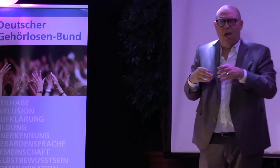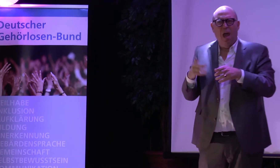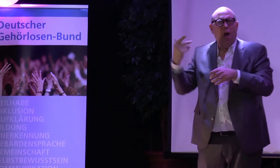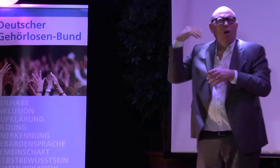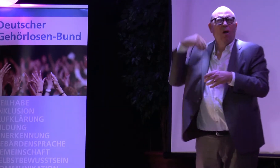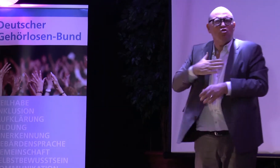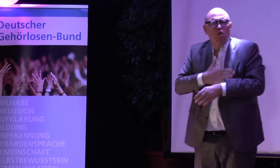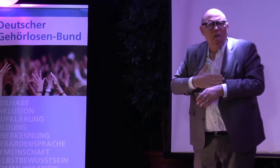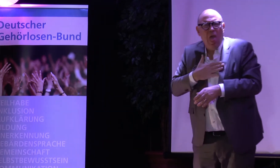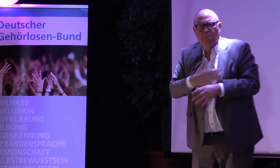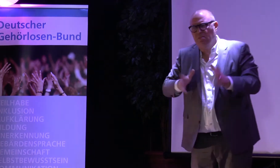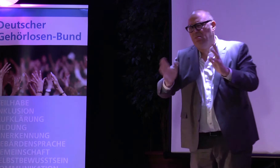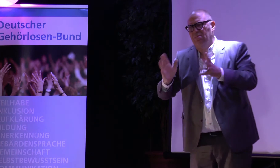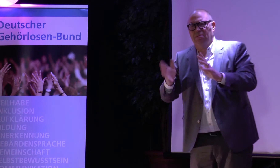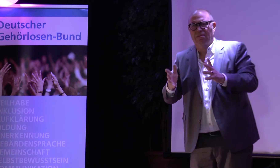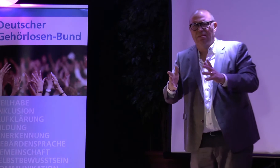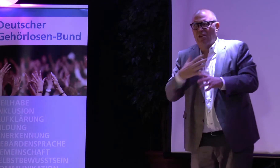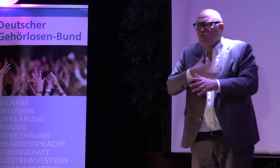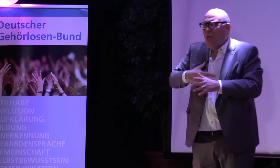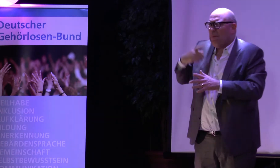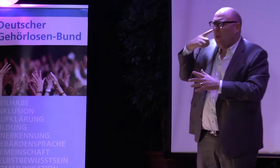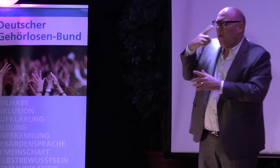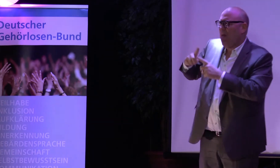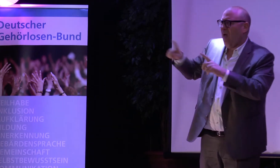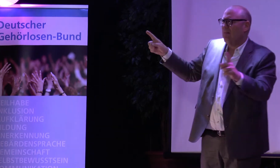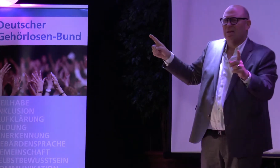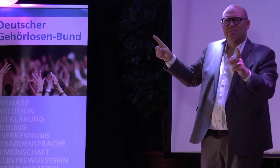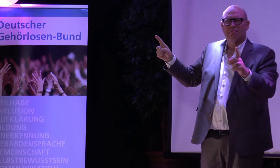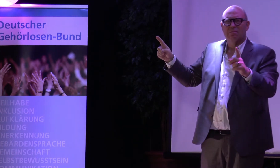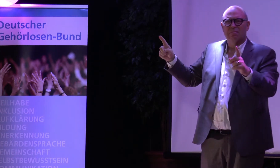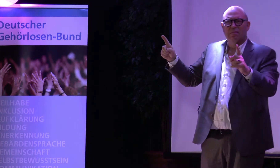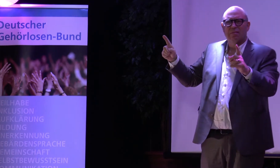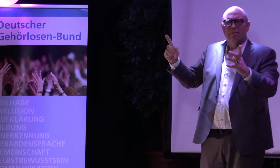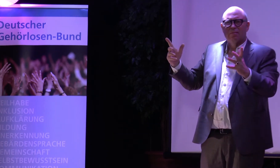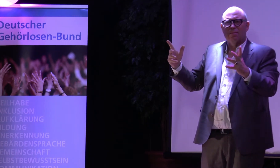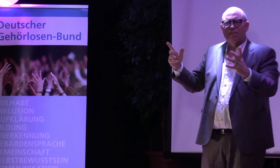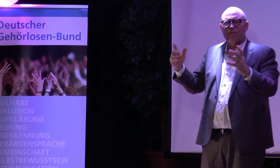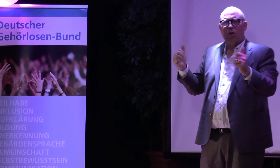zusammen gehalten haben und wir zusammen waren. Aber manchmal hat man sich geschiebt, wenn Gebärdensprache sichtbar war.